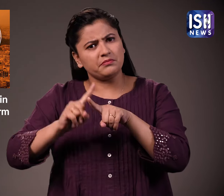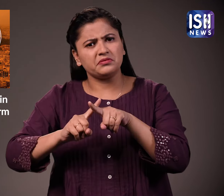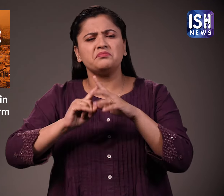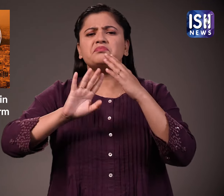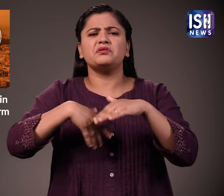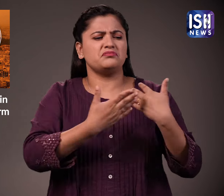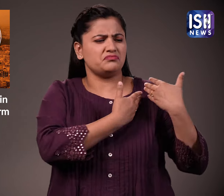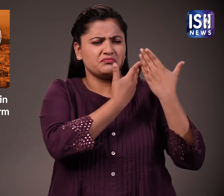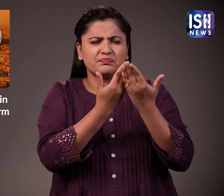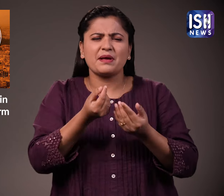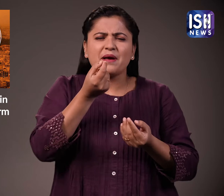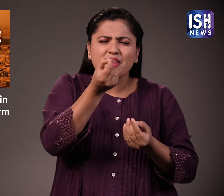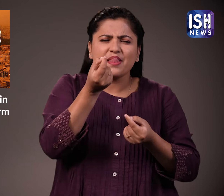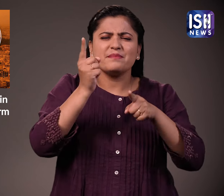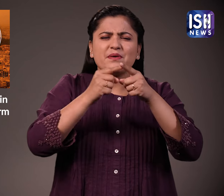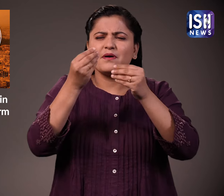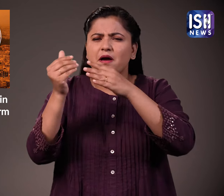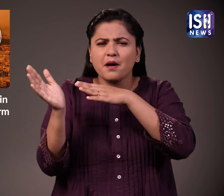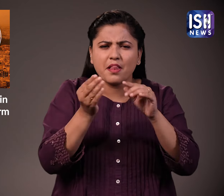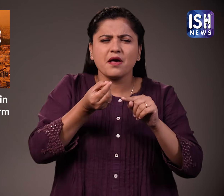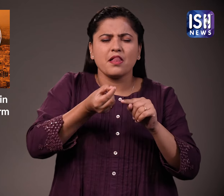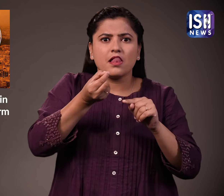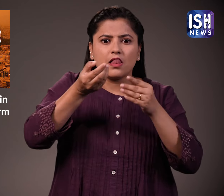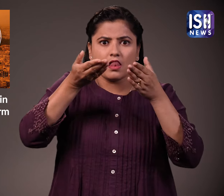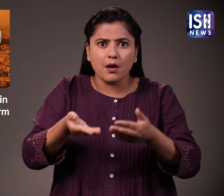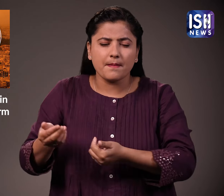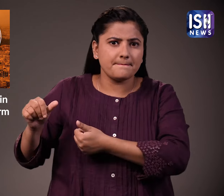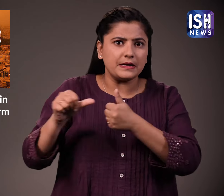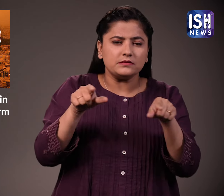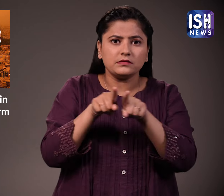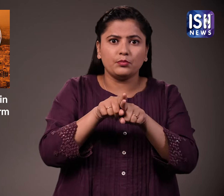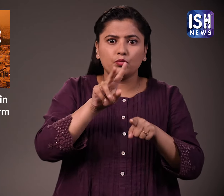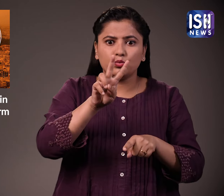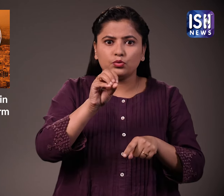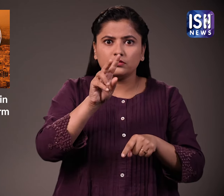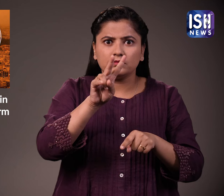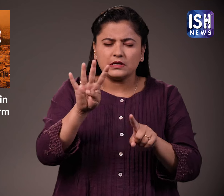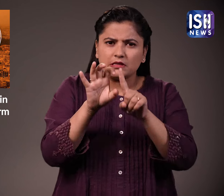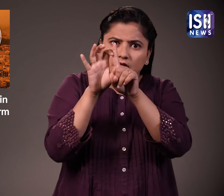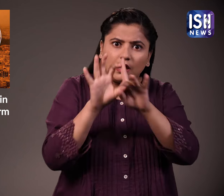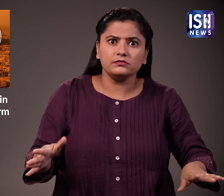रेगिस्तान से दूल और रेट की हालिया गटना मार्च 2018 के बाद से सबसे खराब थी